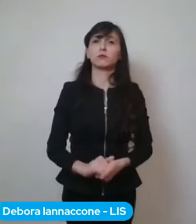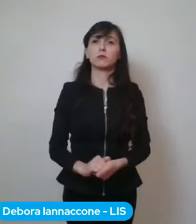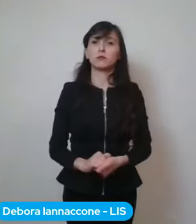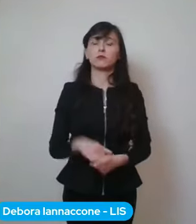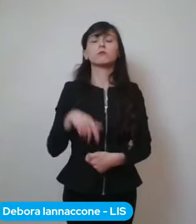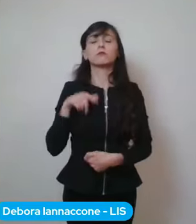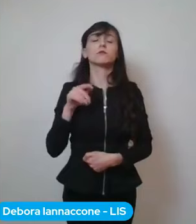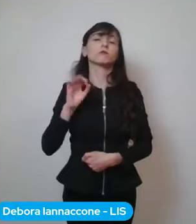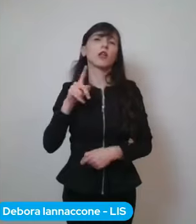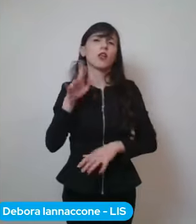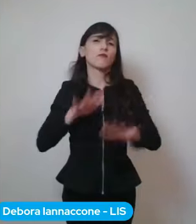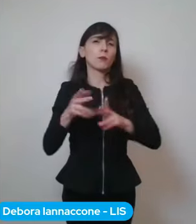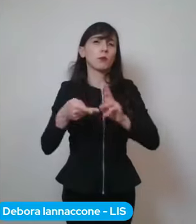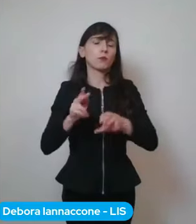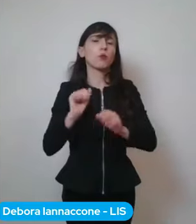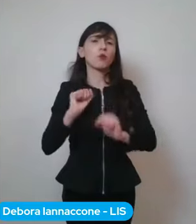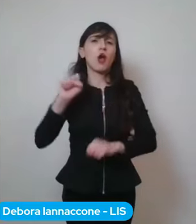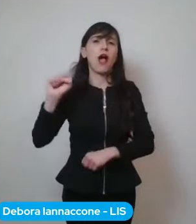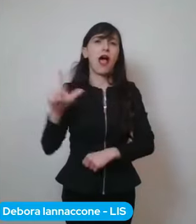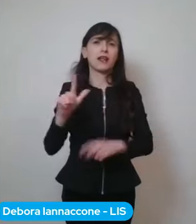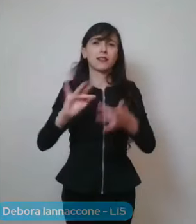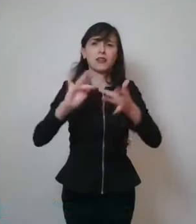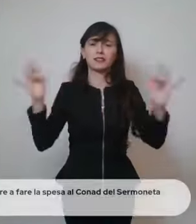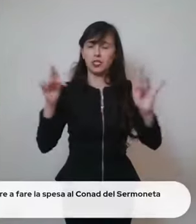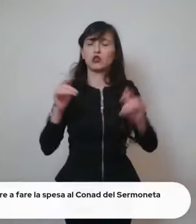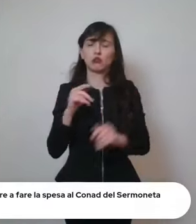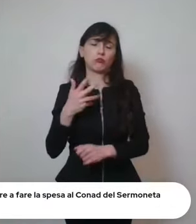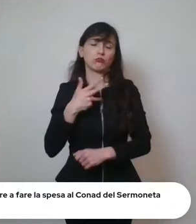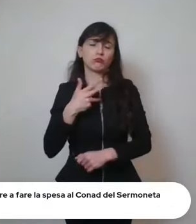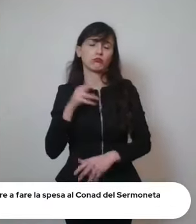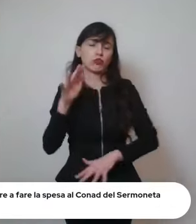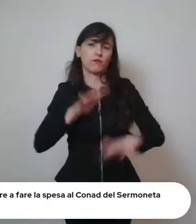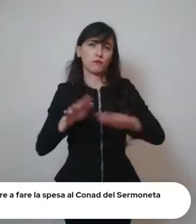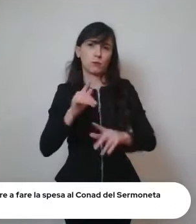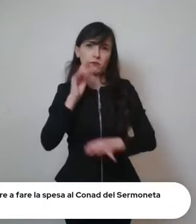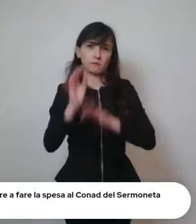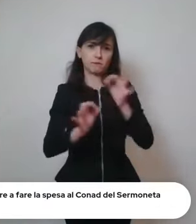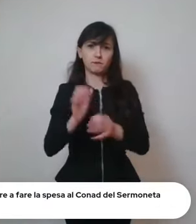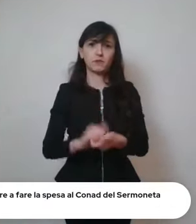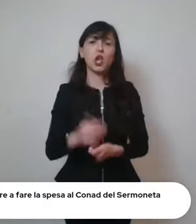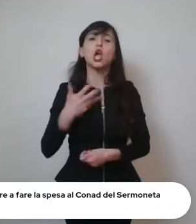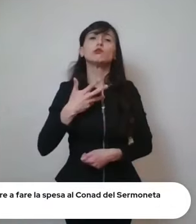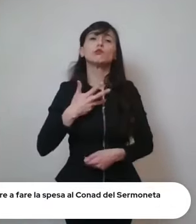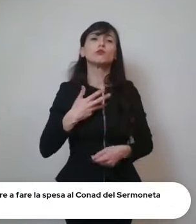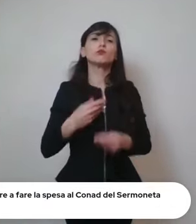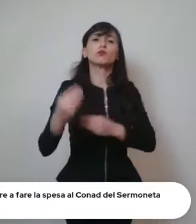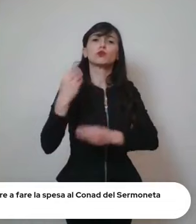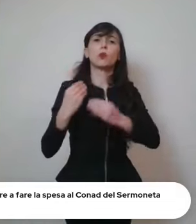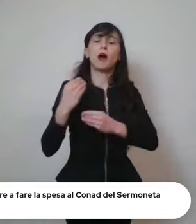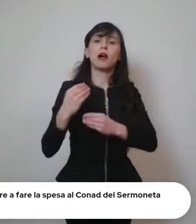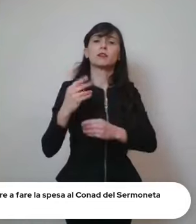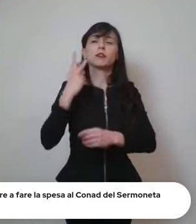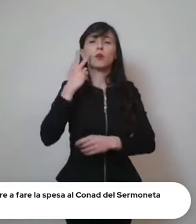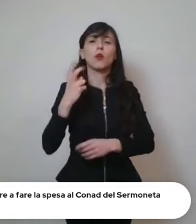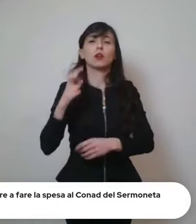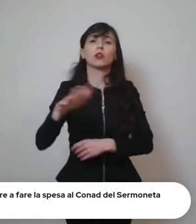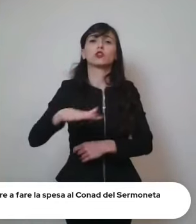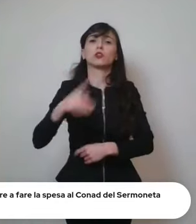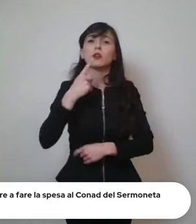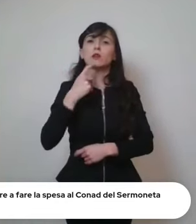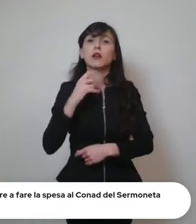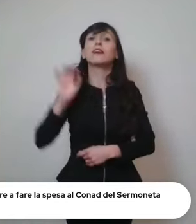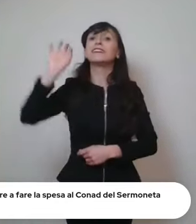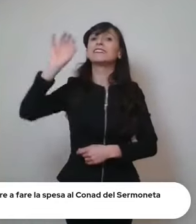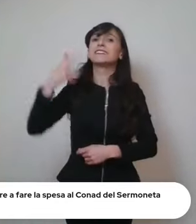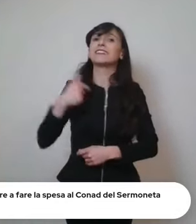sito della della ASA per questo eh se ci sono delle domande invece che riguardano il discorso della zona rossa se abito alla Dinascaro